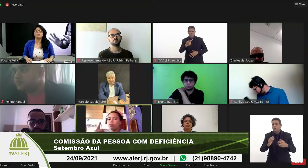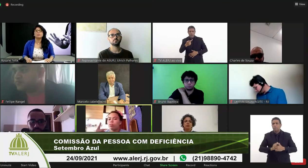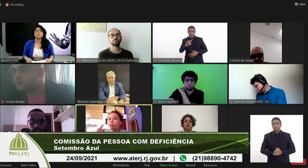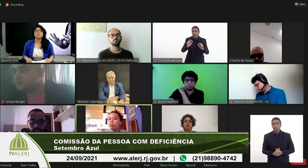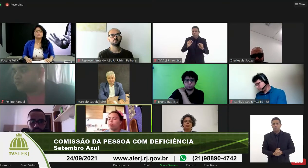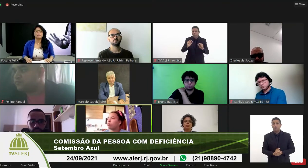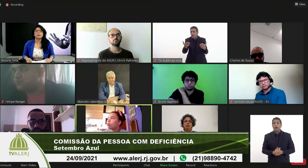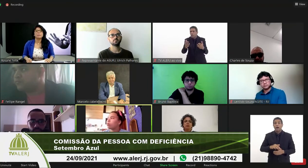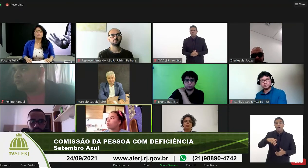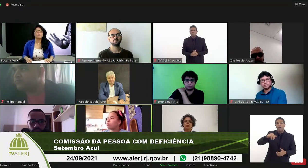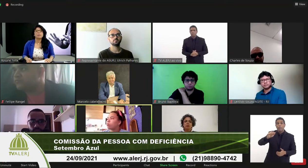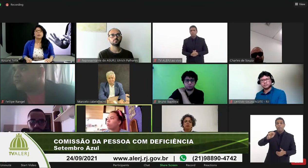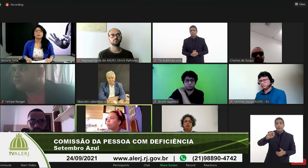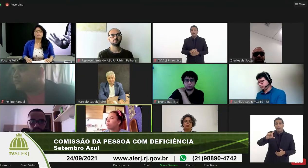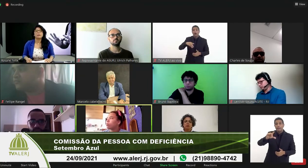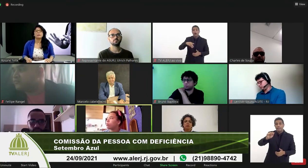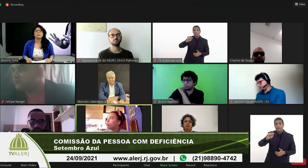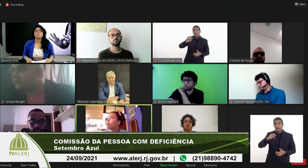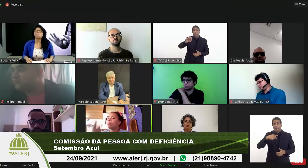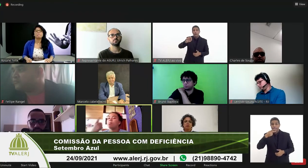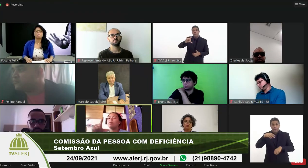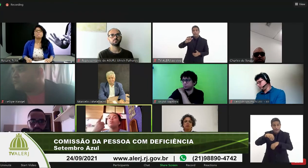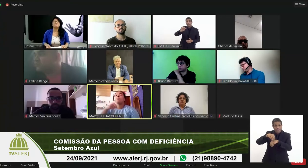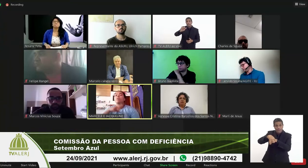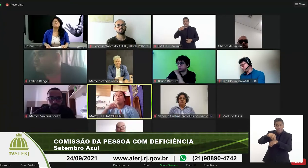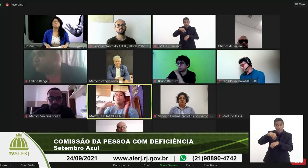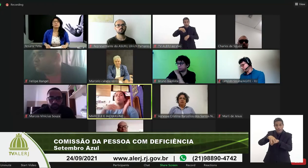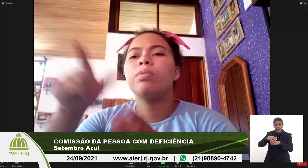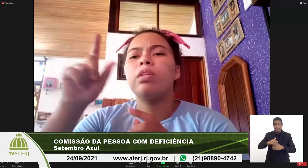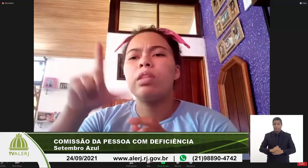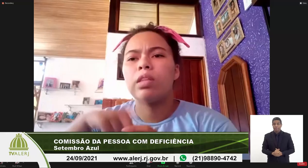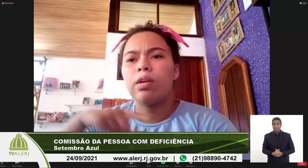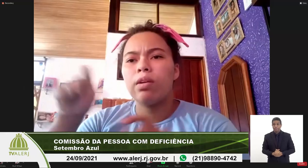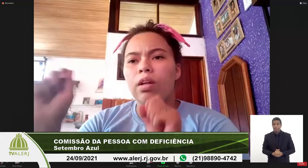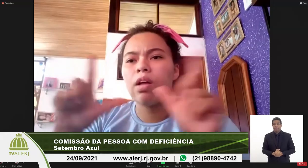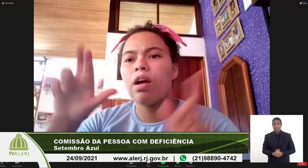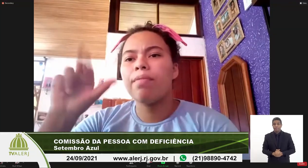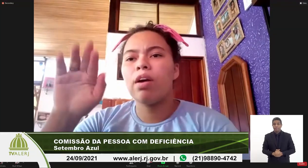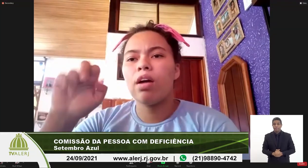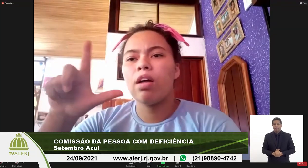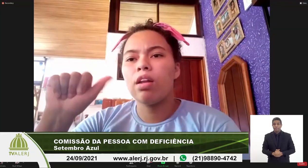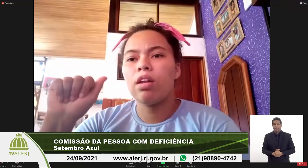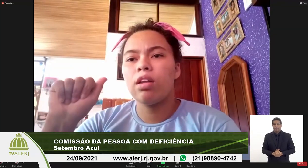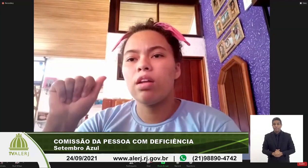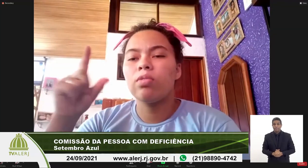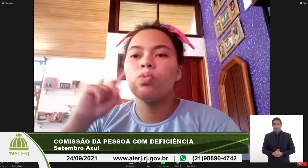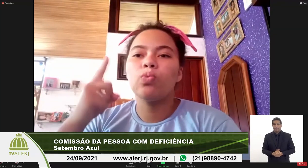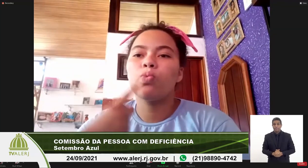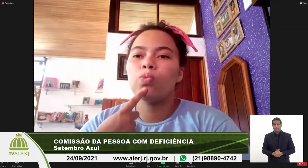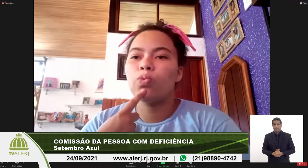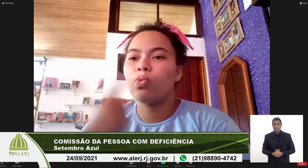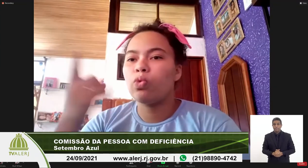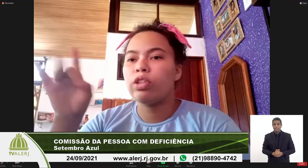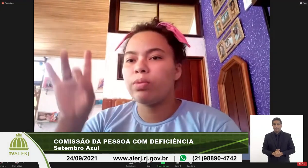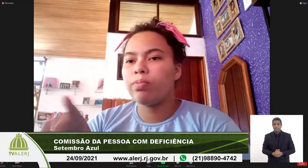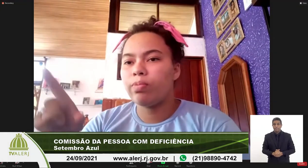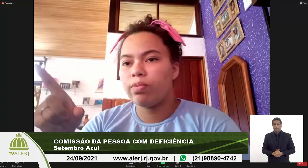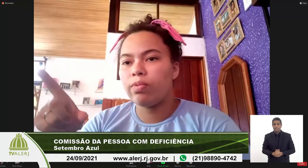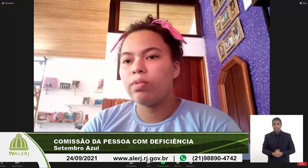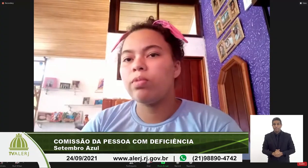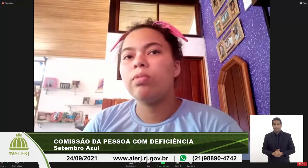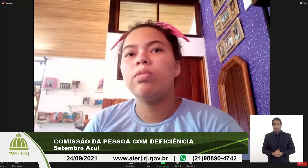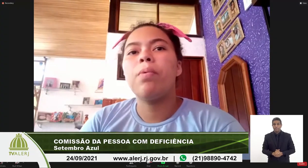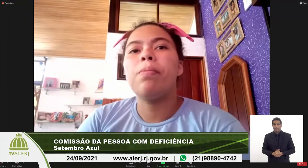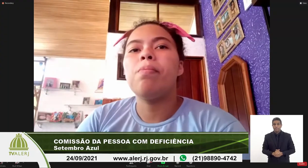Marcele a Marcele que está informando que tem um vídeo que foi da Rafaela Vale ela é